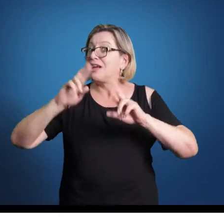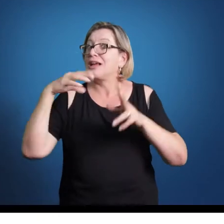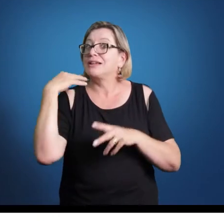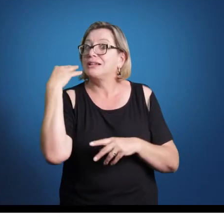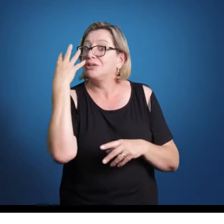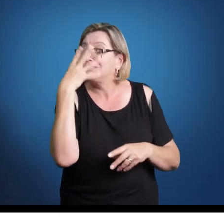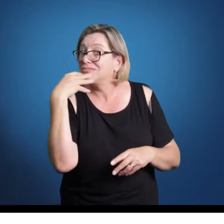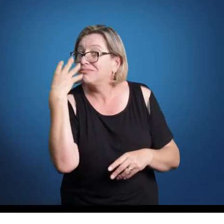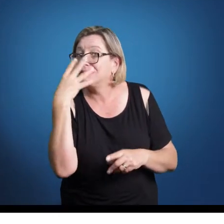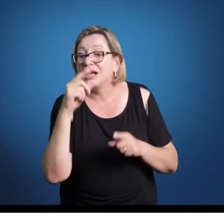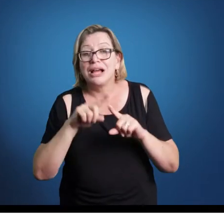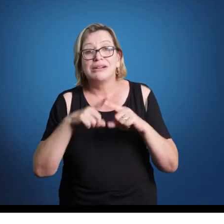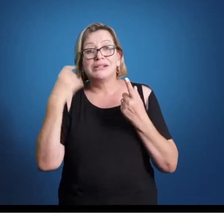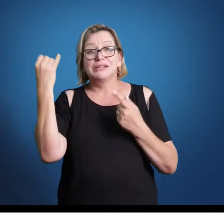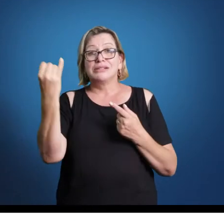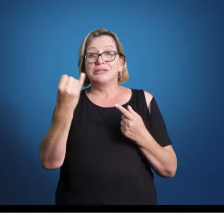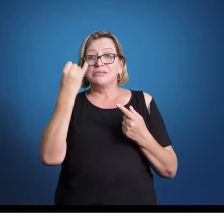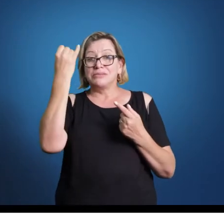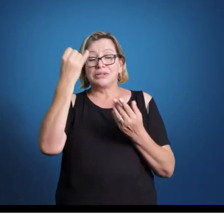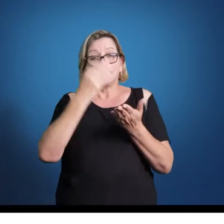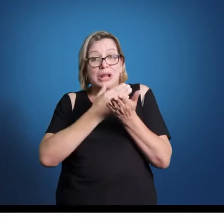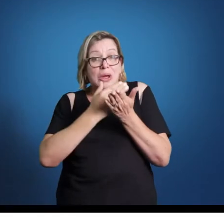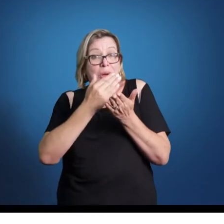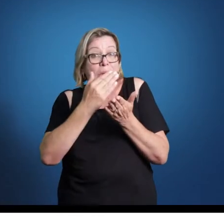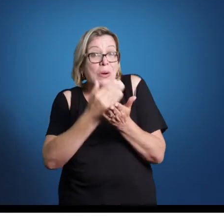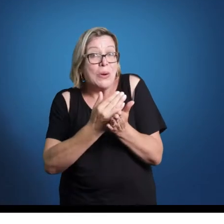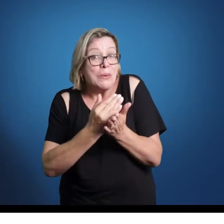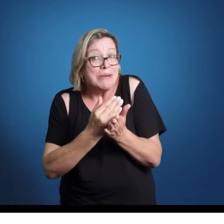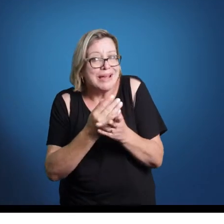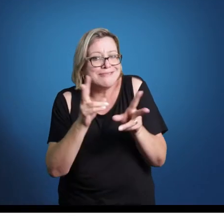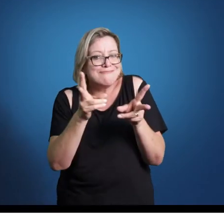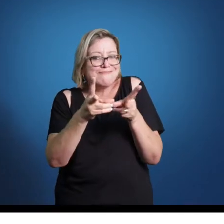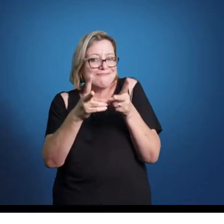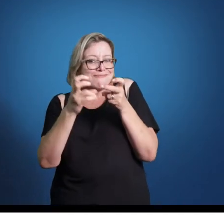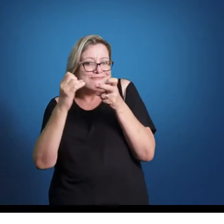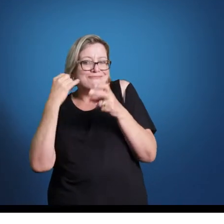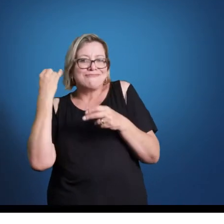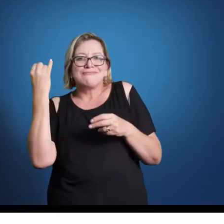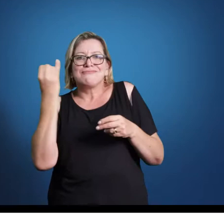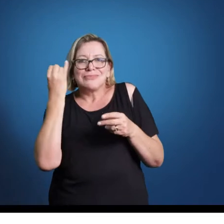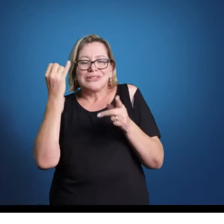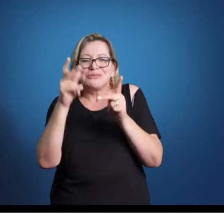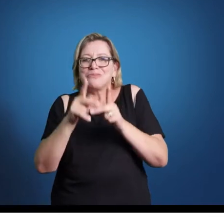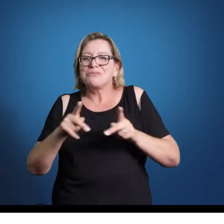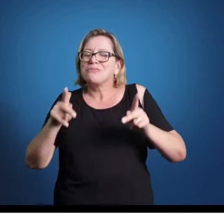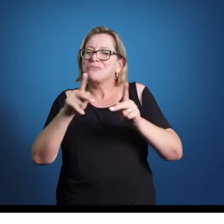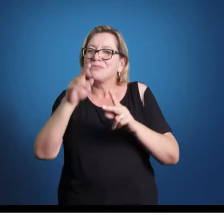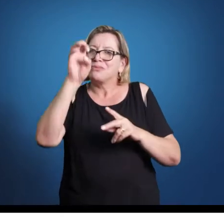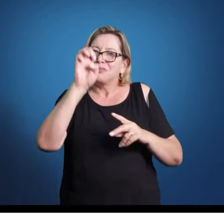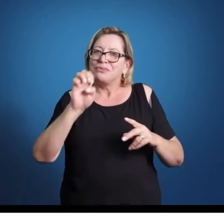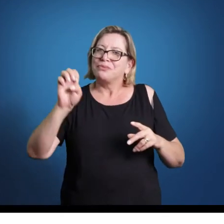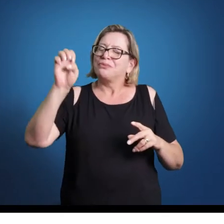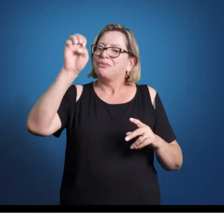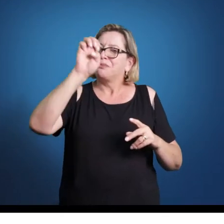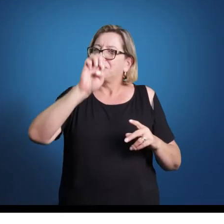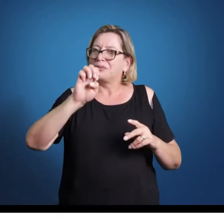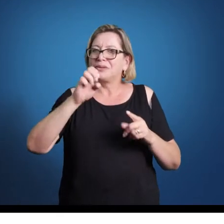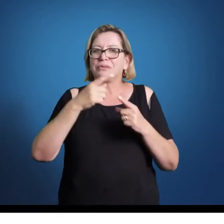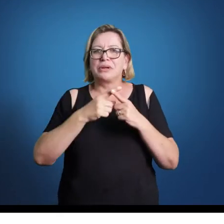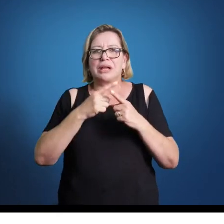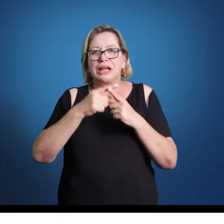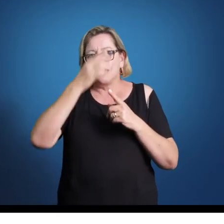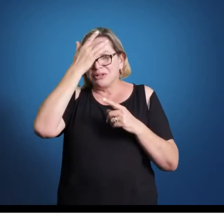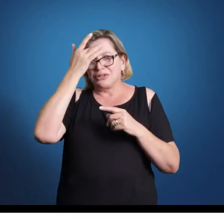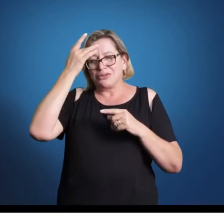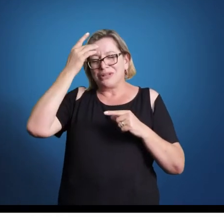é ali que ela começa a ter uma importância no sentido popular mesmo na Europa, de grandes populações frequentarem aos teatros para assistir às